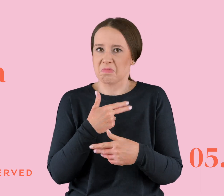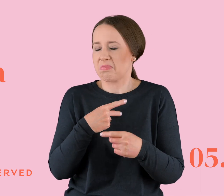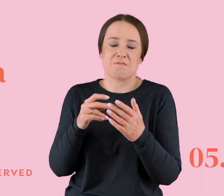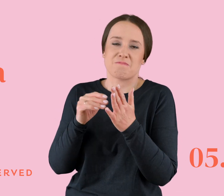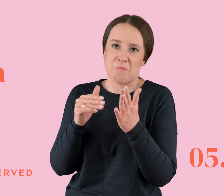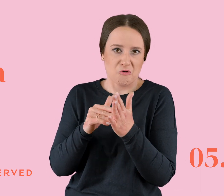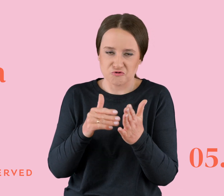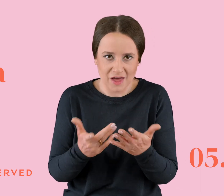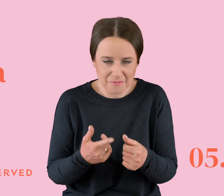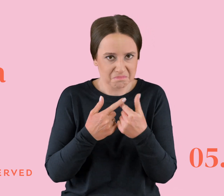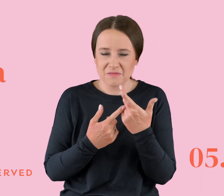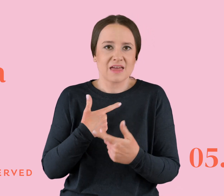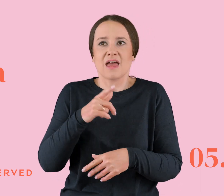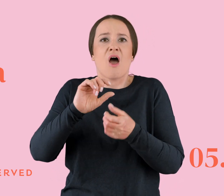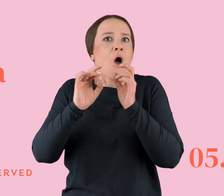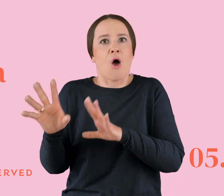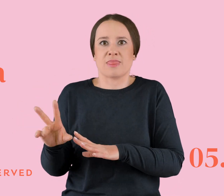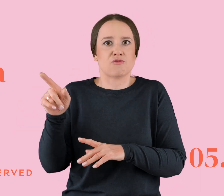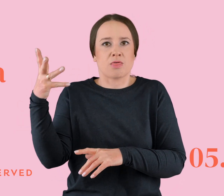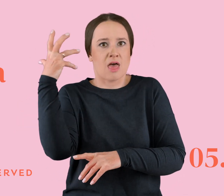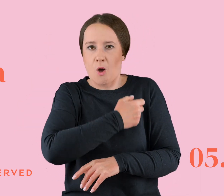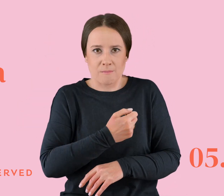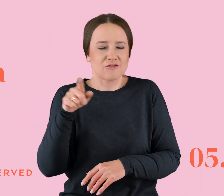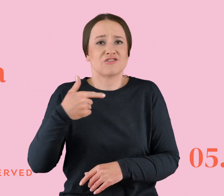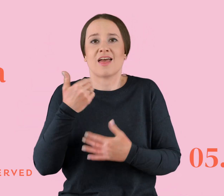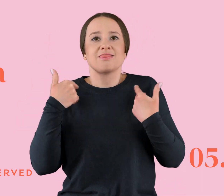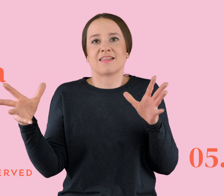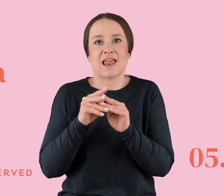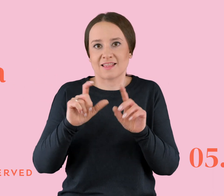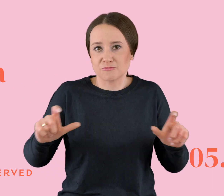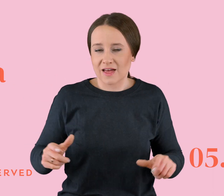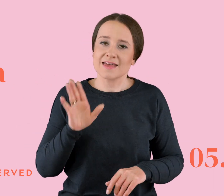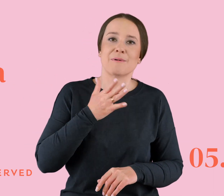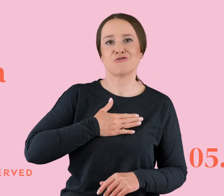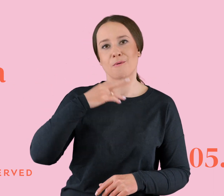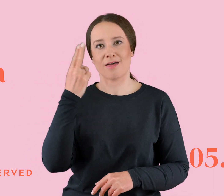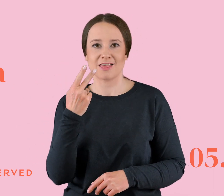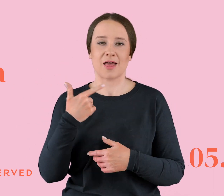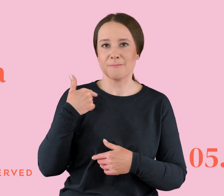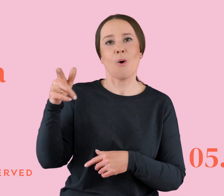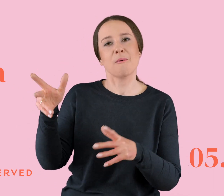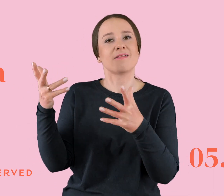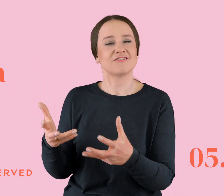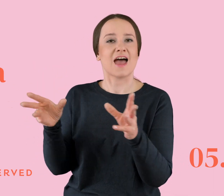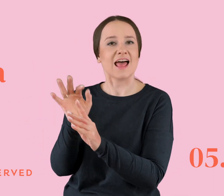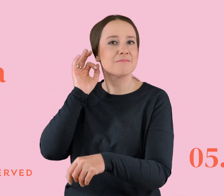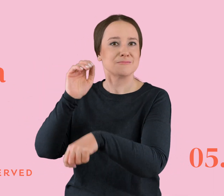już od razu był foch, że nie chce z nią spędzać czasu. No chyba, że był to weekend, a ona chciała wyjść ze swoją przyjaciółką, no bo wtedy nie byłem jej potrzebny, a ona